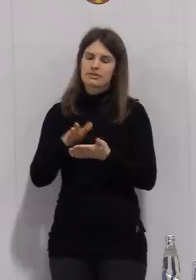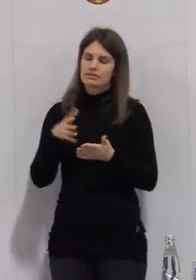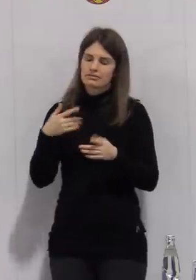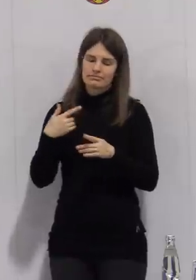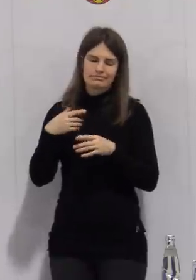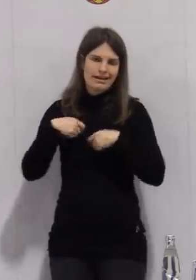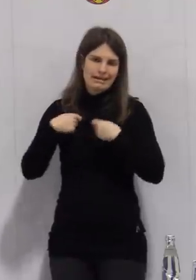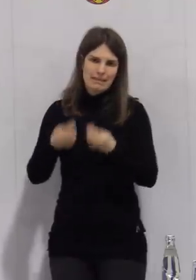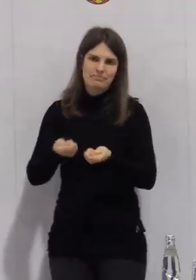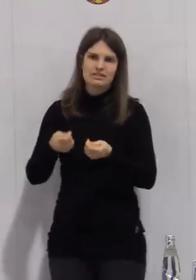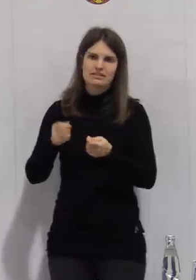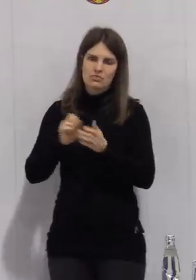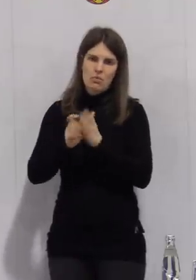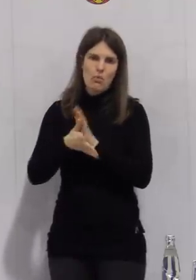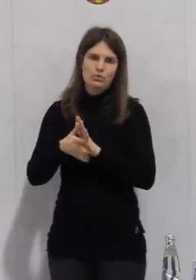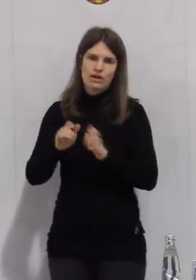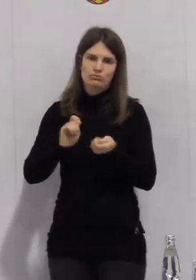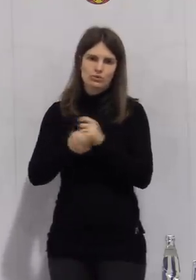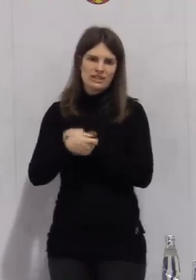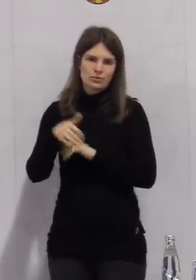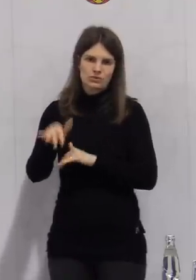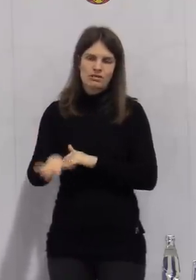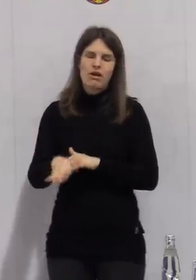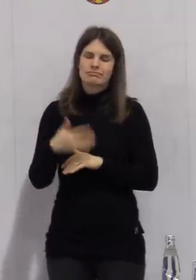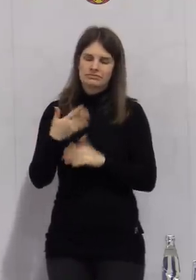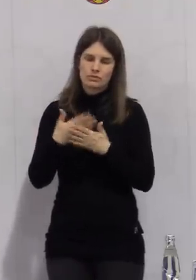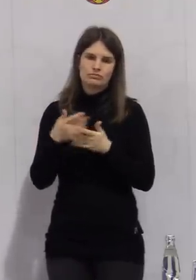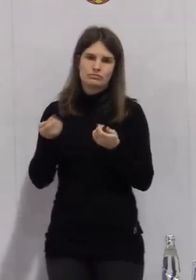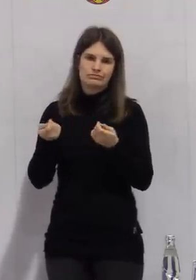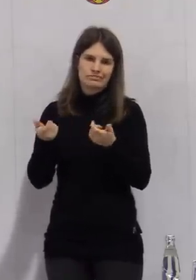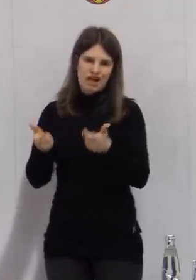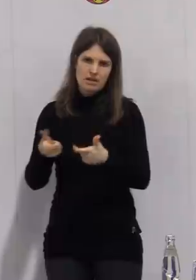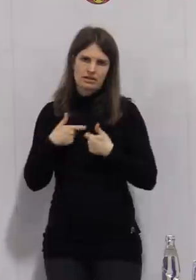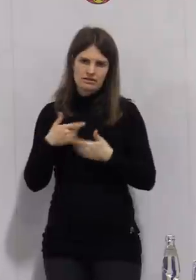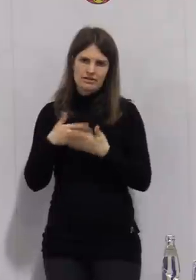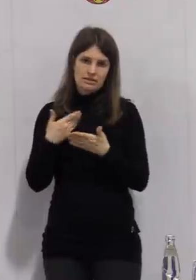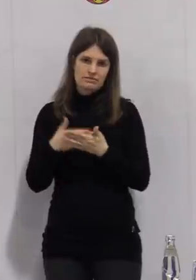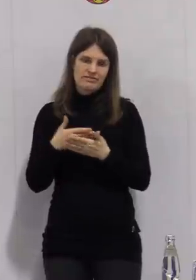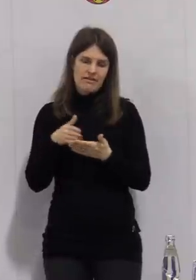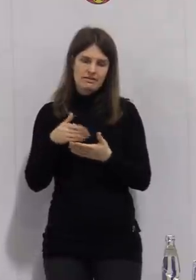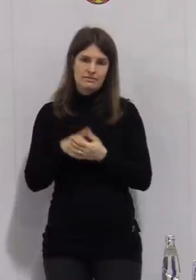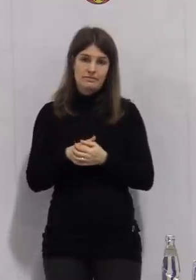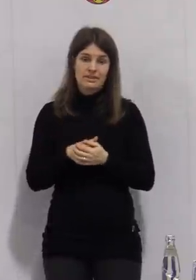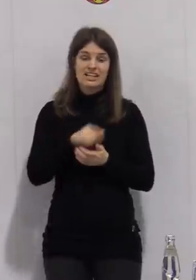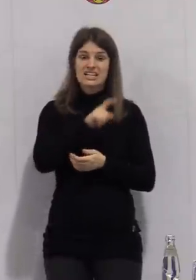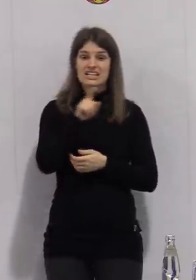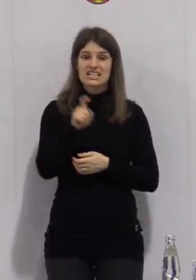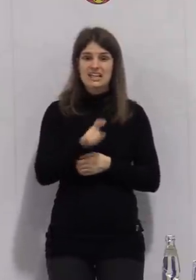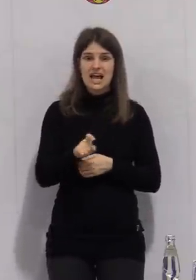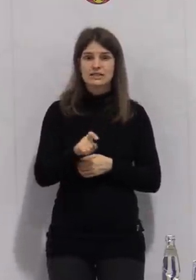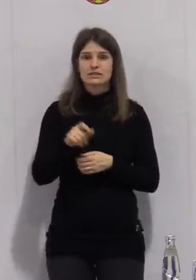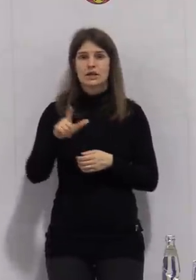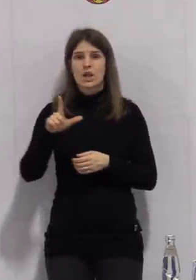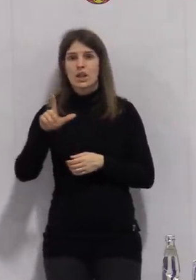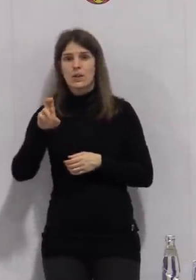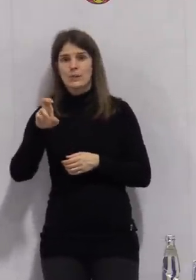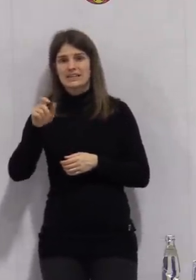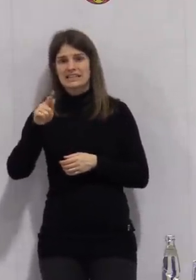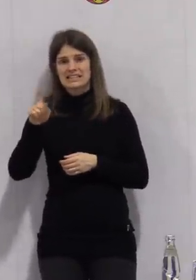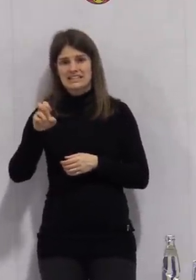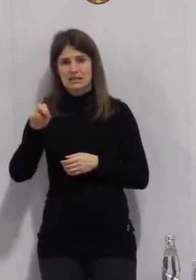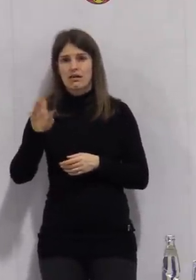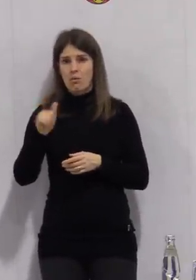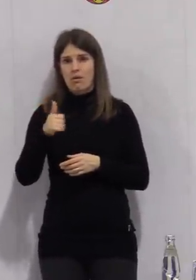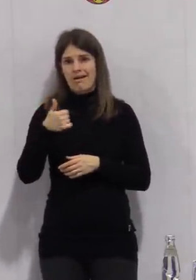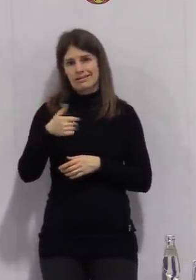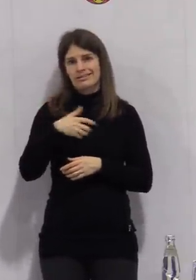befinden. Auch im Zeitserbereich und auch im Nutzen ist bereits ein Kindergarten betroffen, wo Fälle